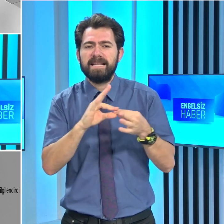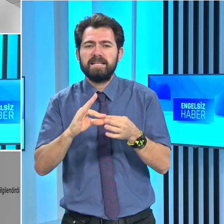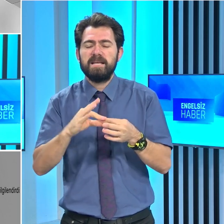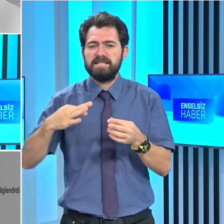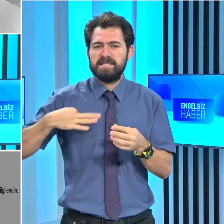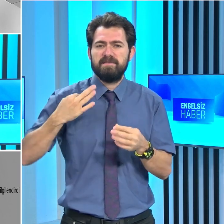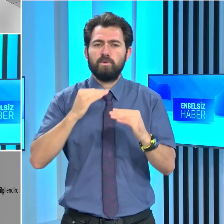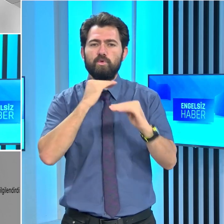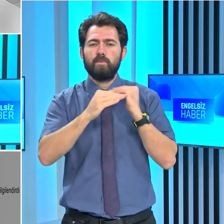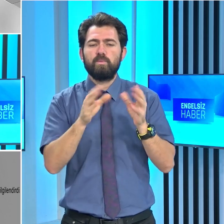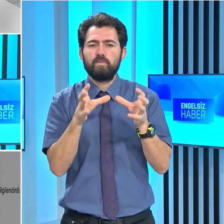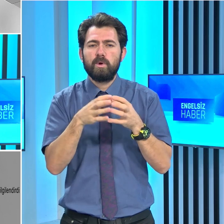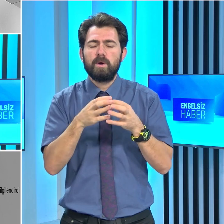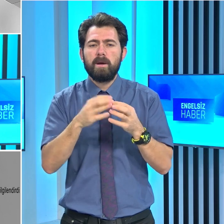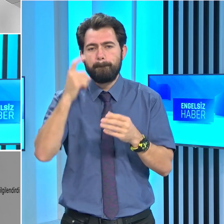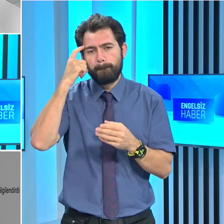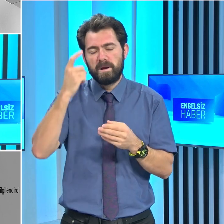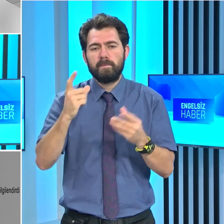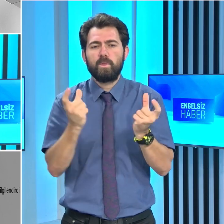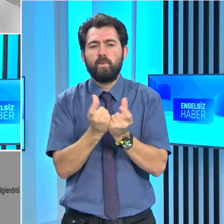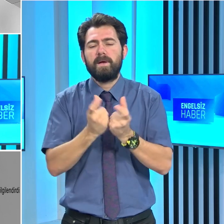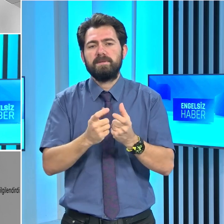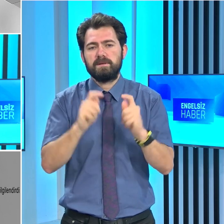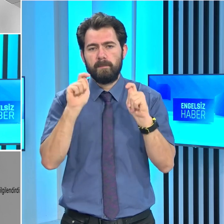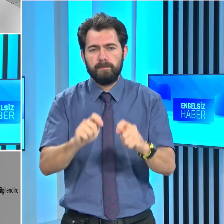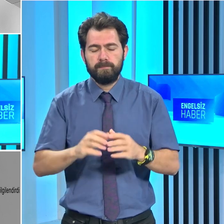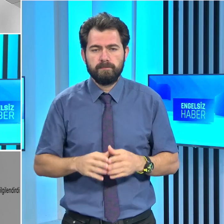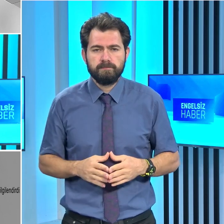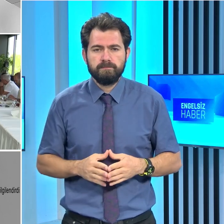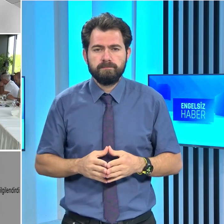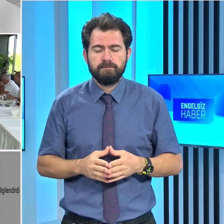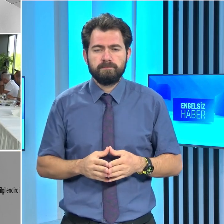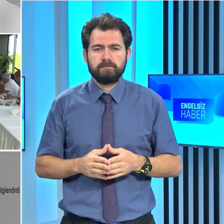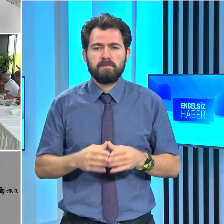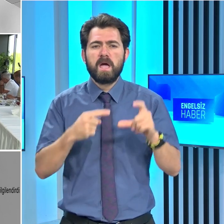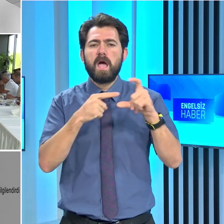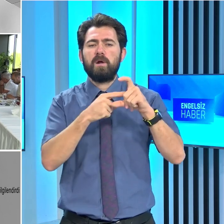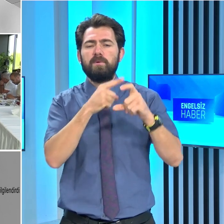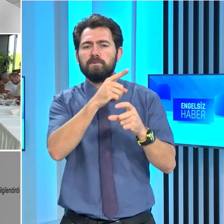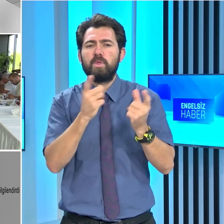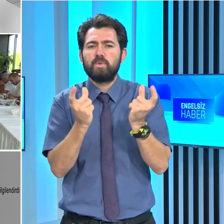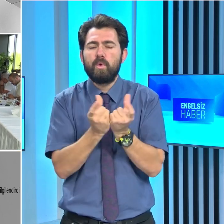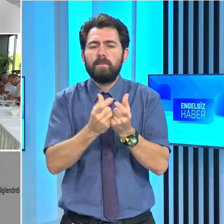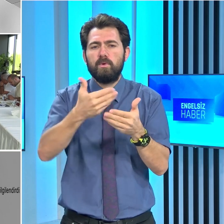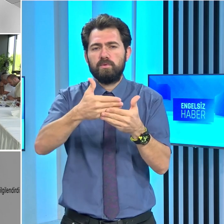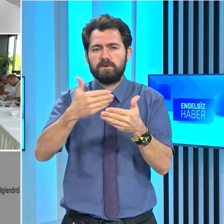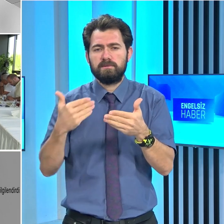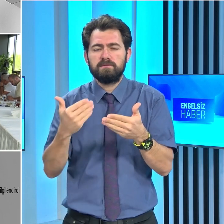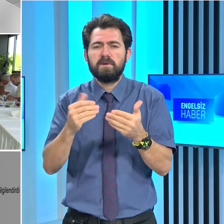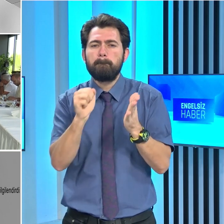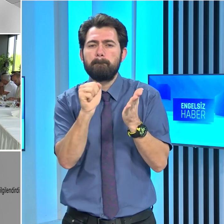toplum örgütlerine yönelik bilgilendirme toplantısı gerçekleştirdi. Erhürman toplantı öncesinde